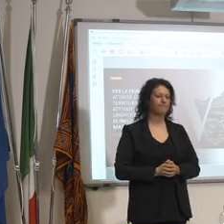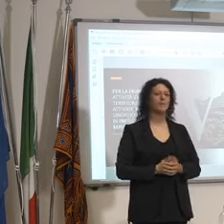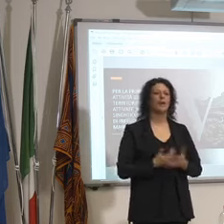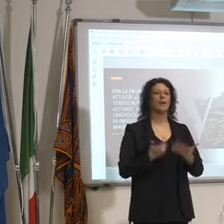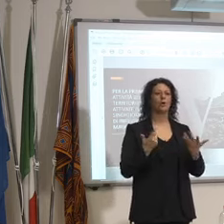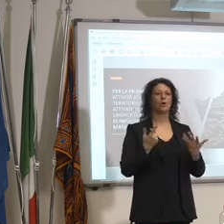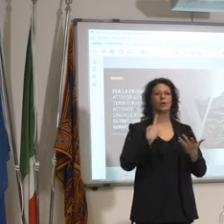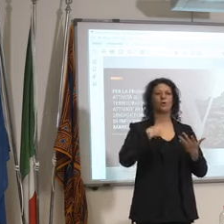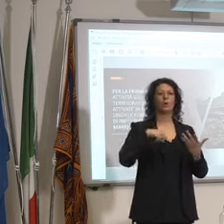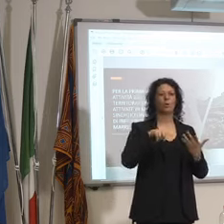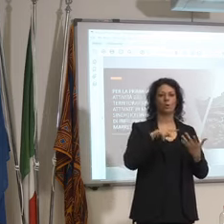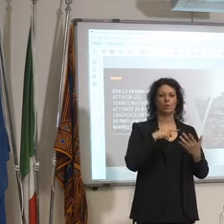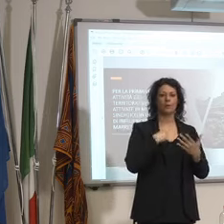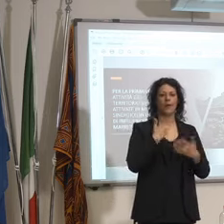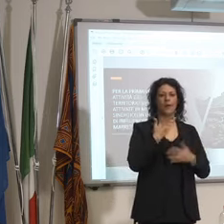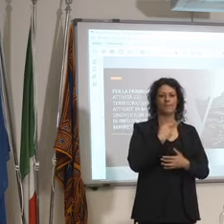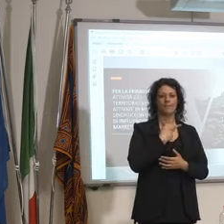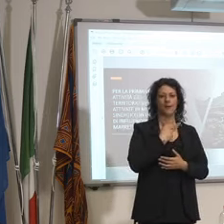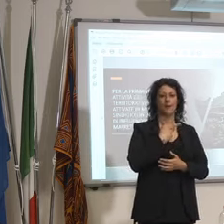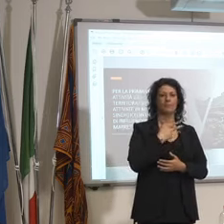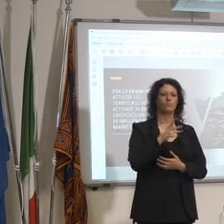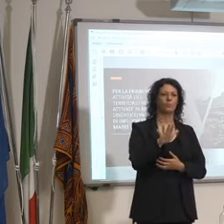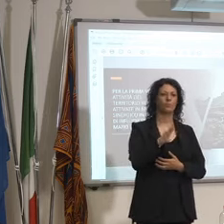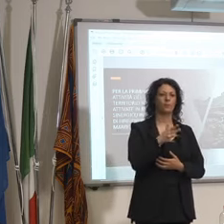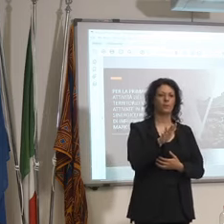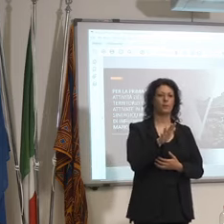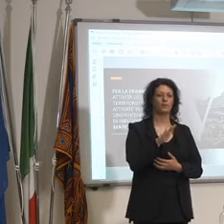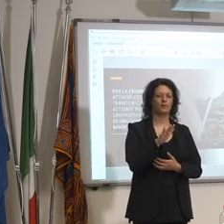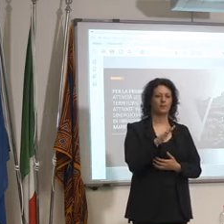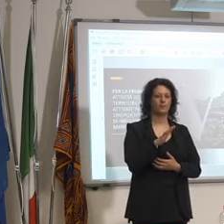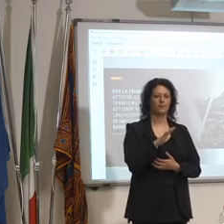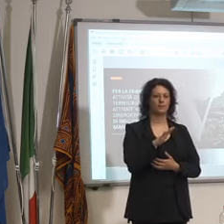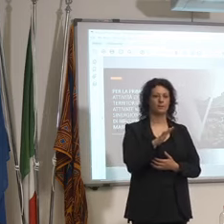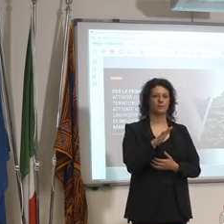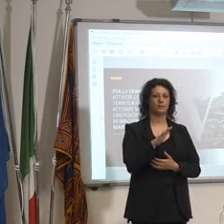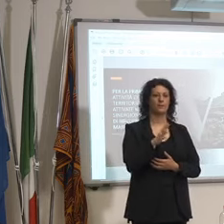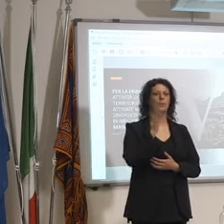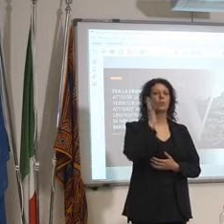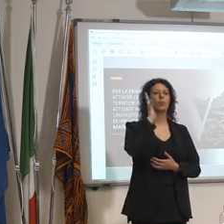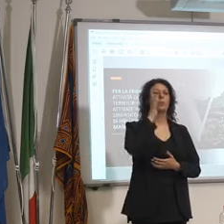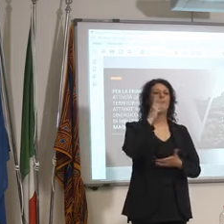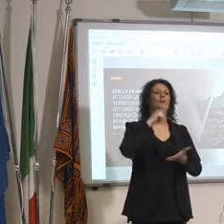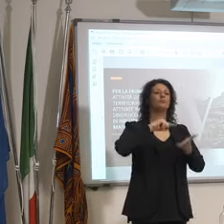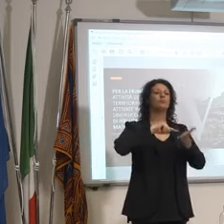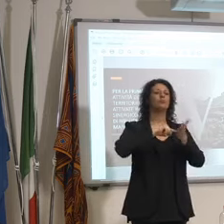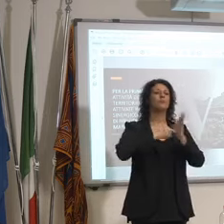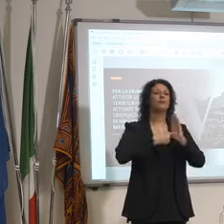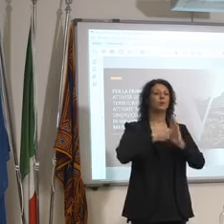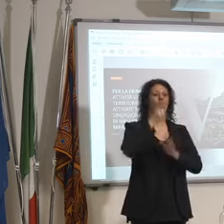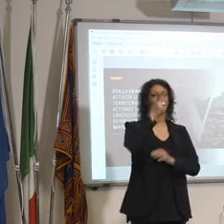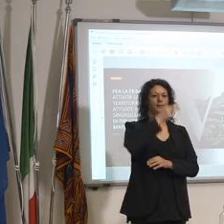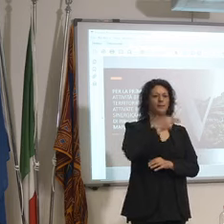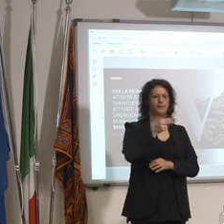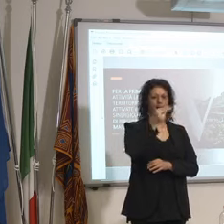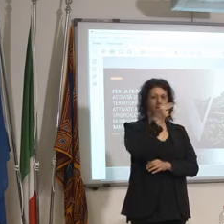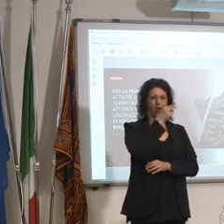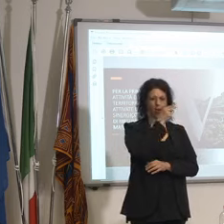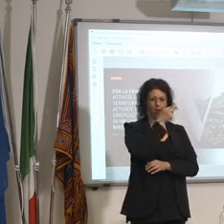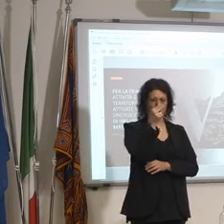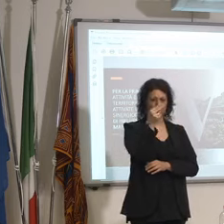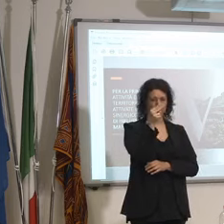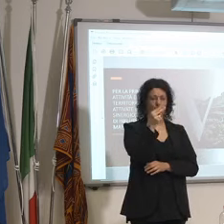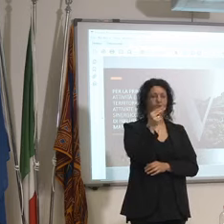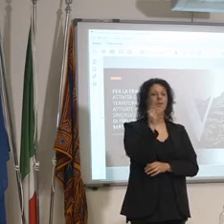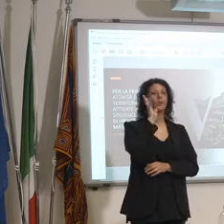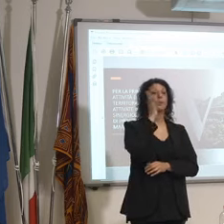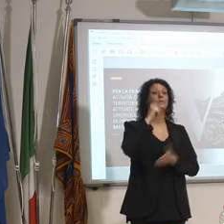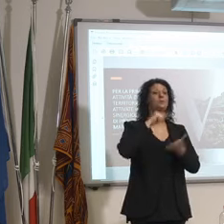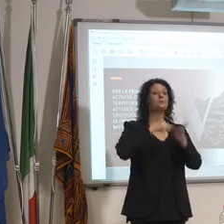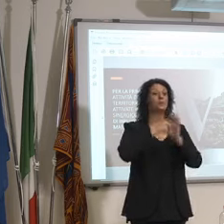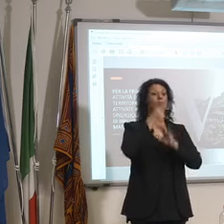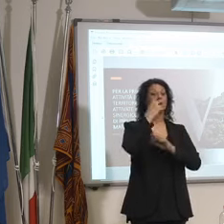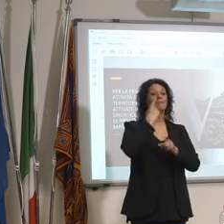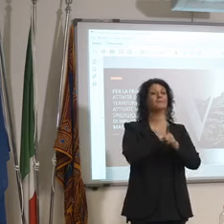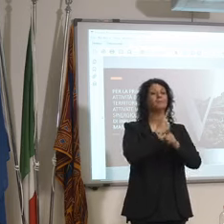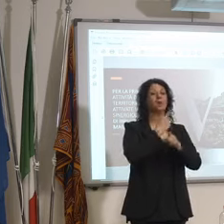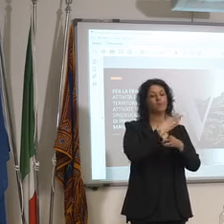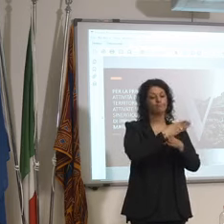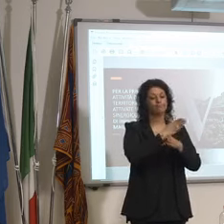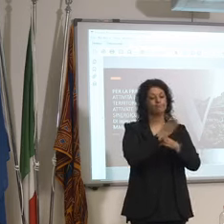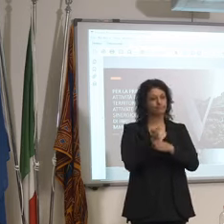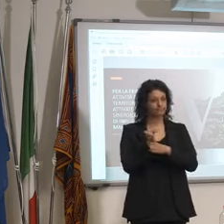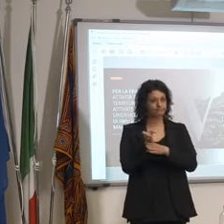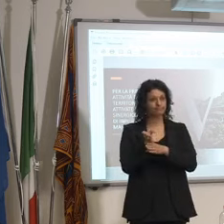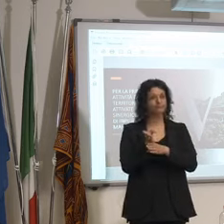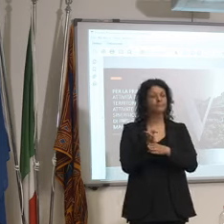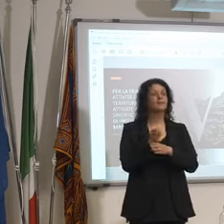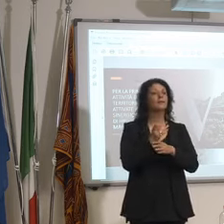tutto abbiamo quasi quasi 15 milioni di euro che però verranno suddivisi ovviamente in base